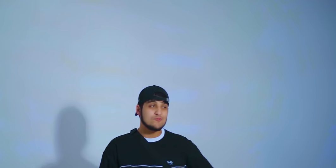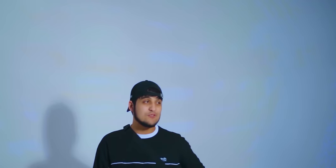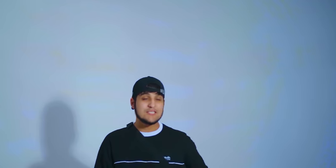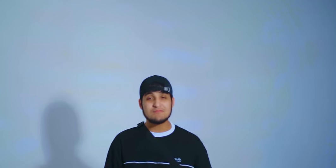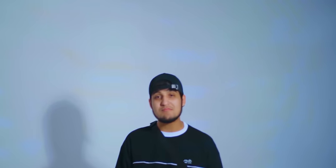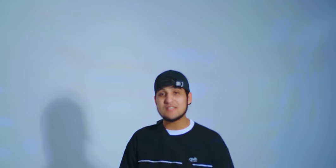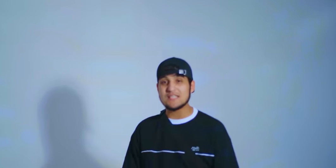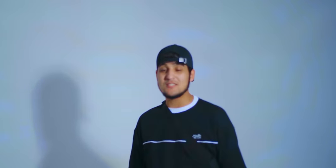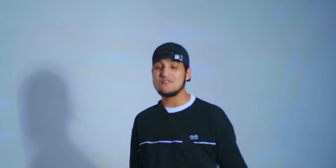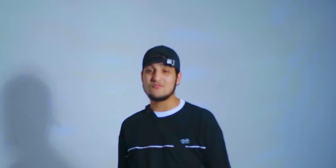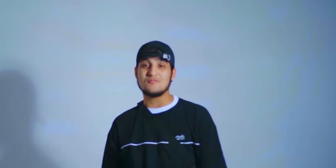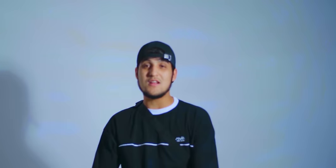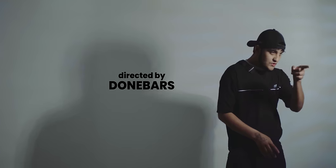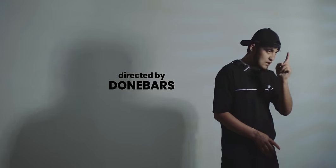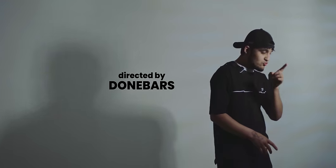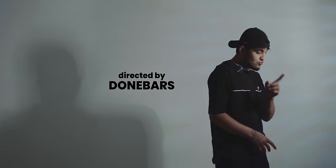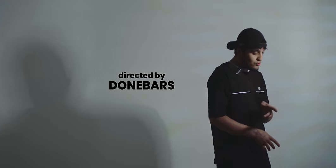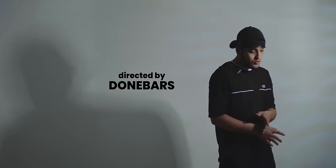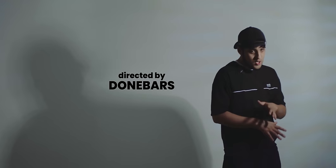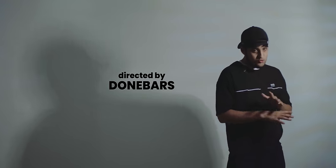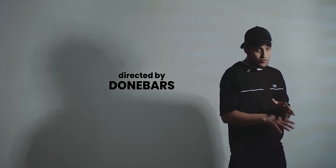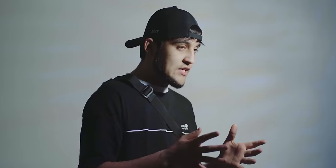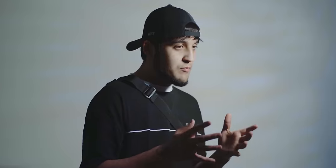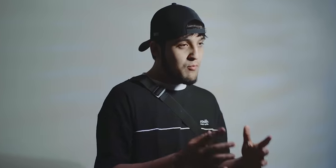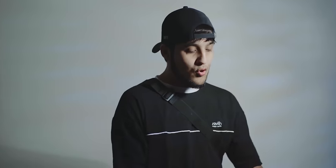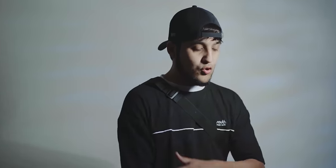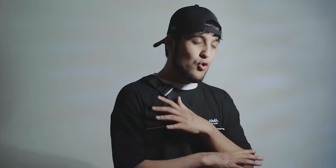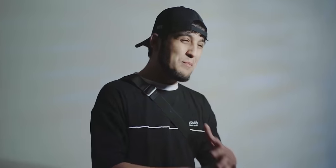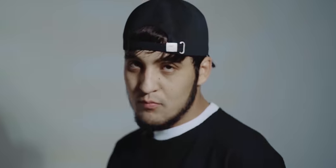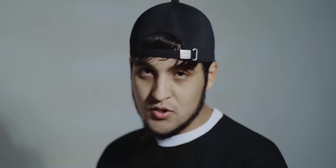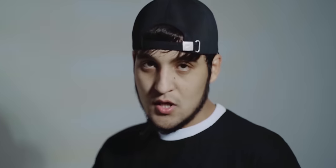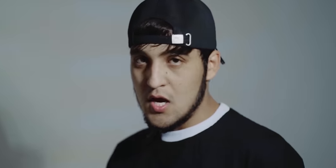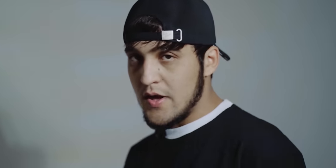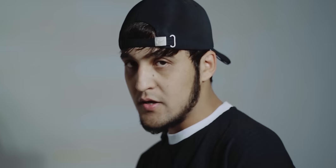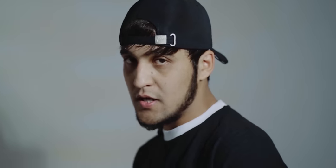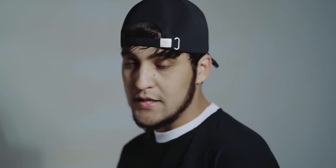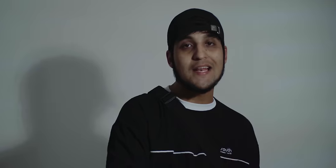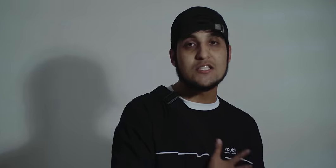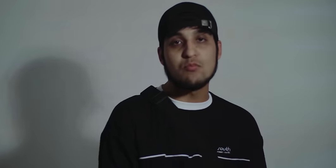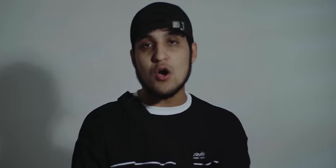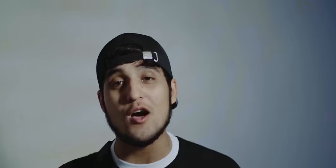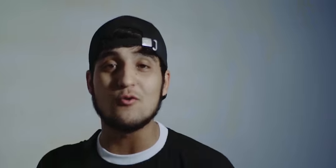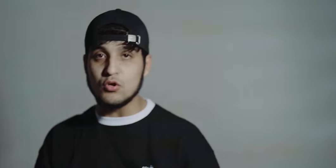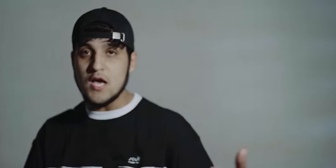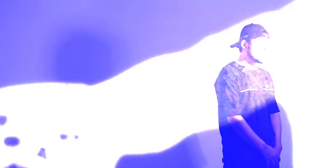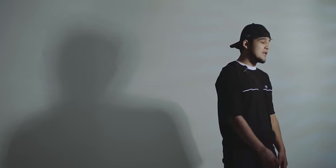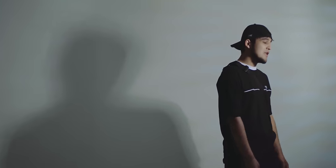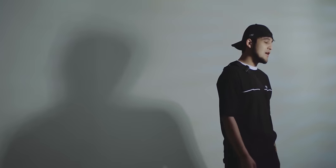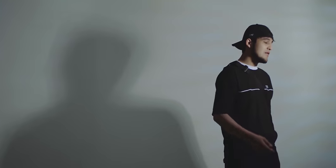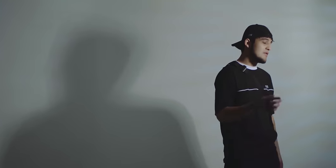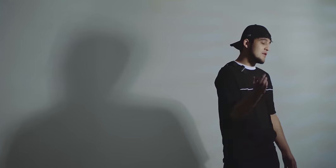öldürdüm də, biriyət kəhz ulanım Sən üçün yox, indi yürəkimə buğan yol Başqalana ərkəliydi məniki buğan kolum Mən xinal qanamda,